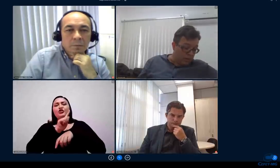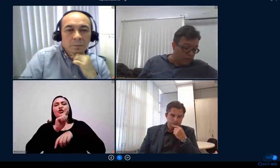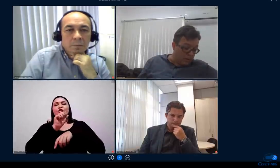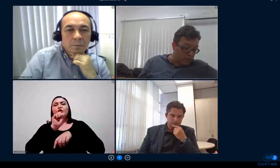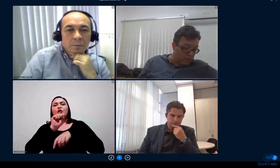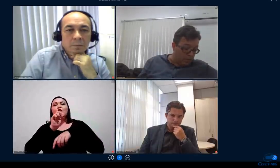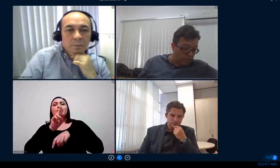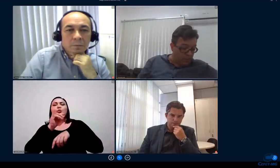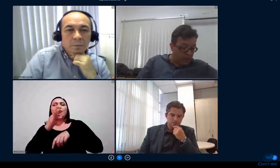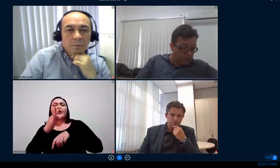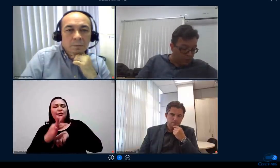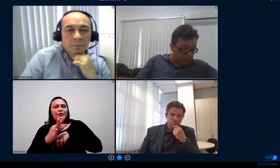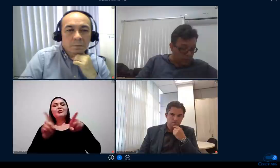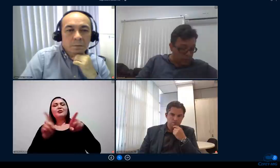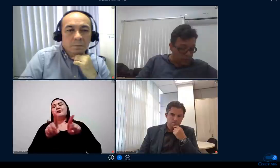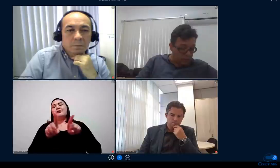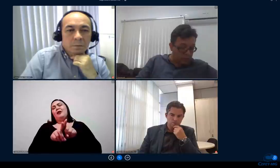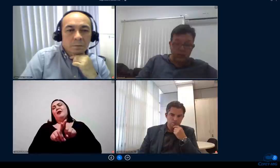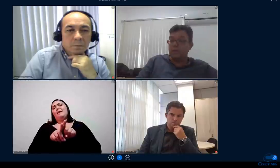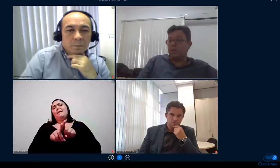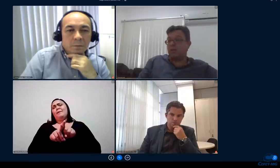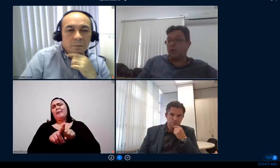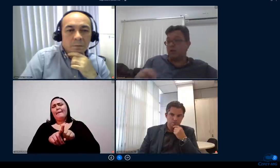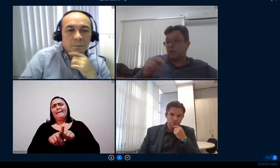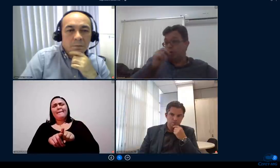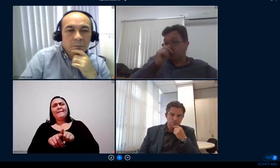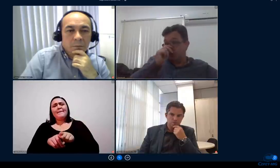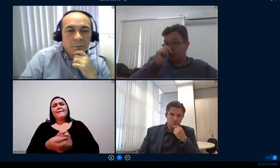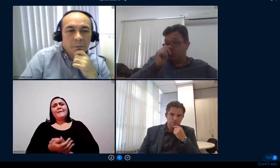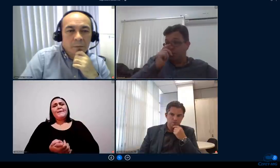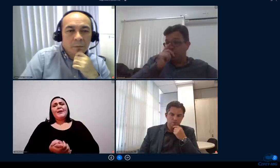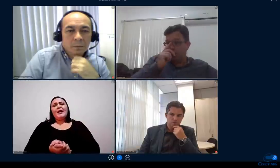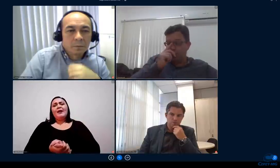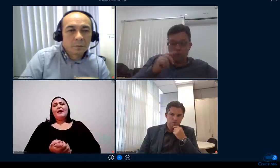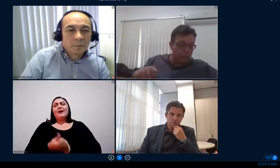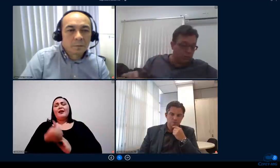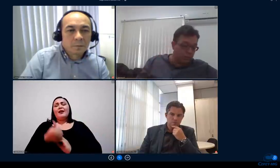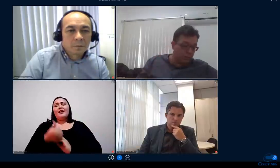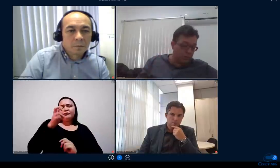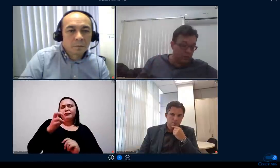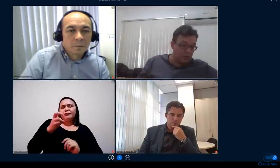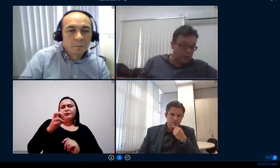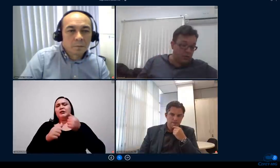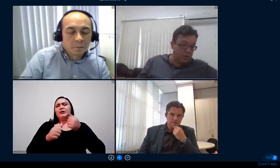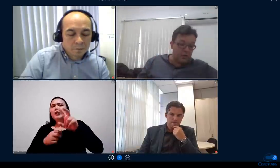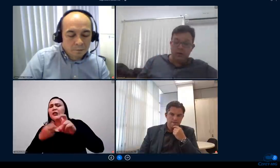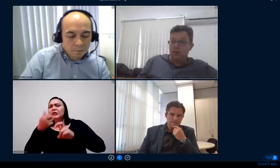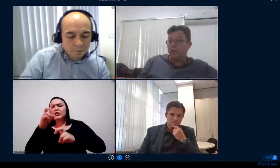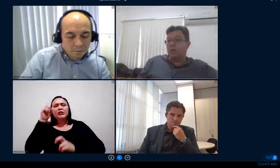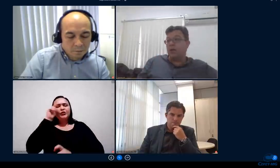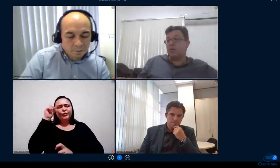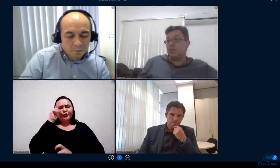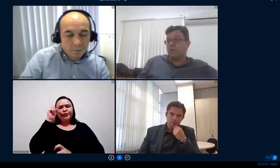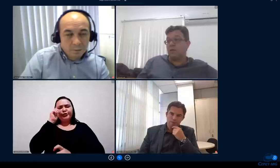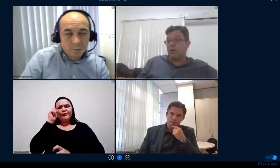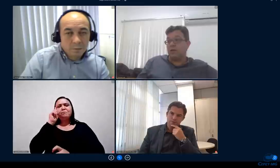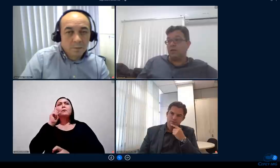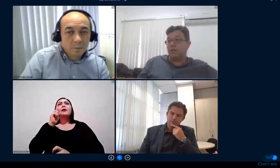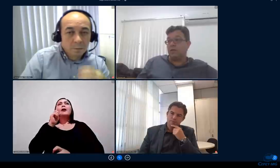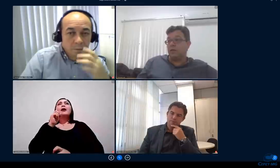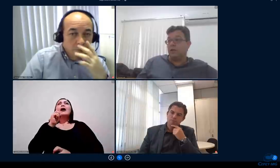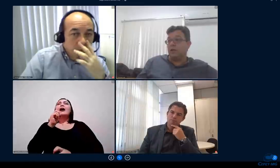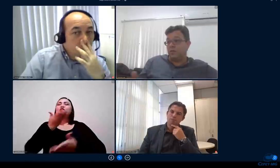e e atualmente 15 anualmente nós fazemos uma semana com todos os professores de experiências